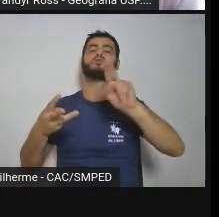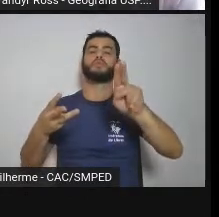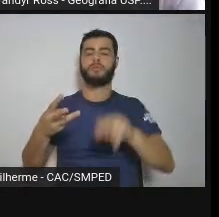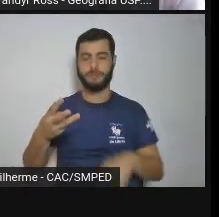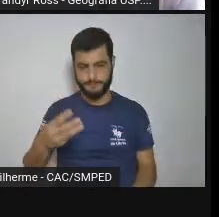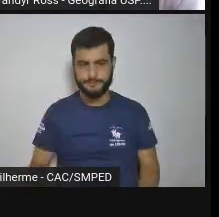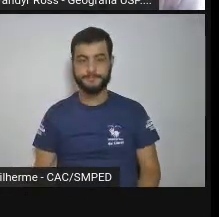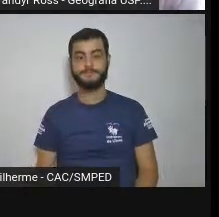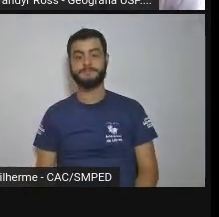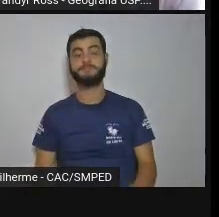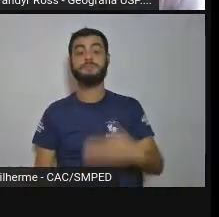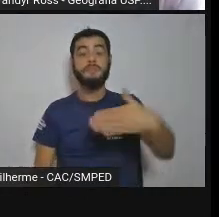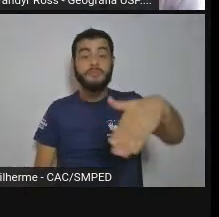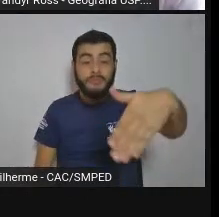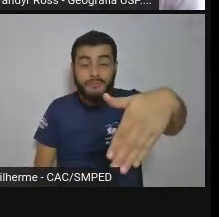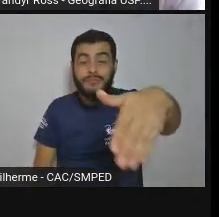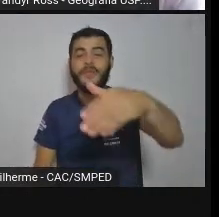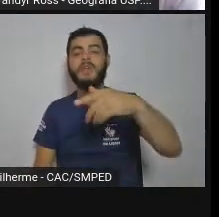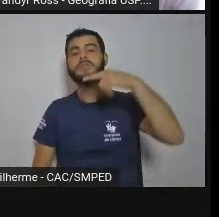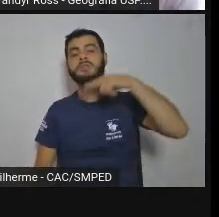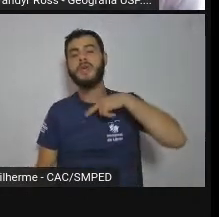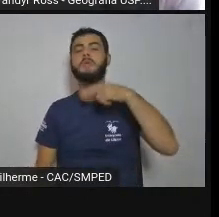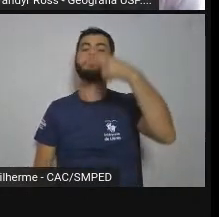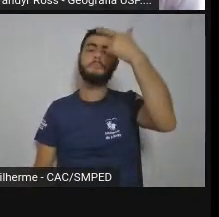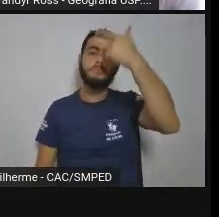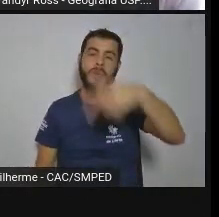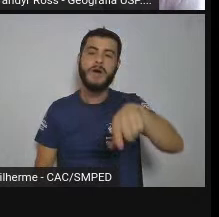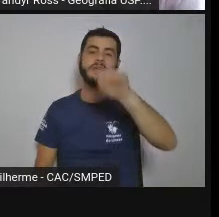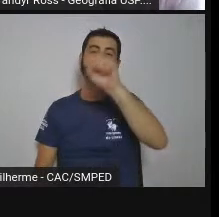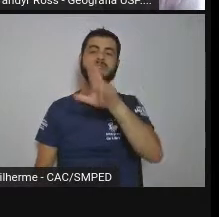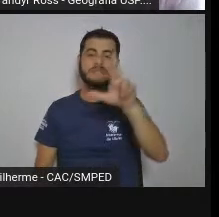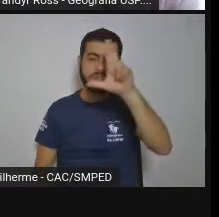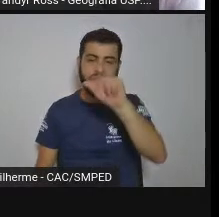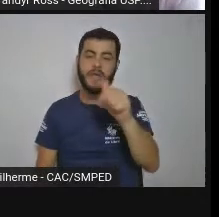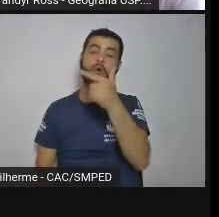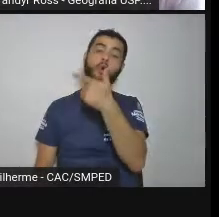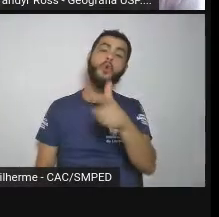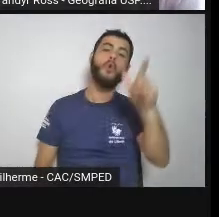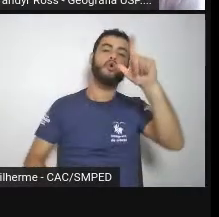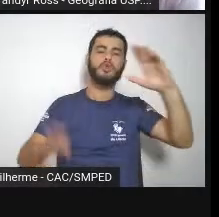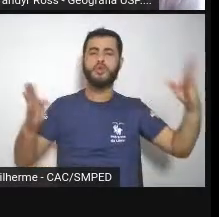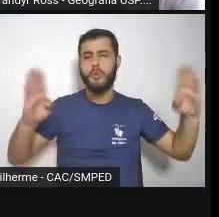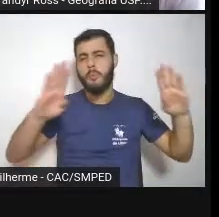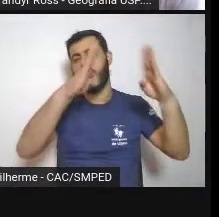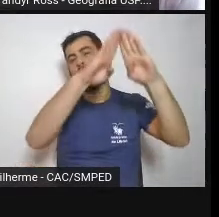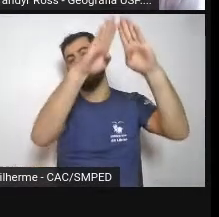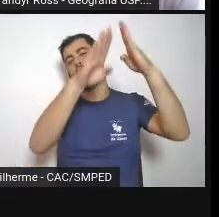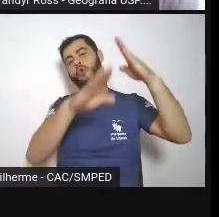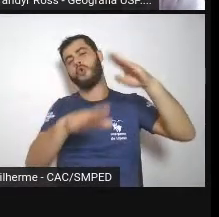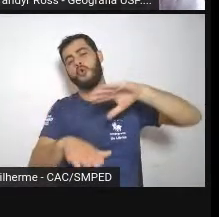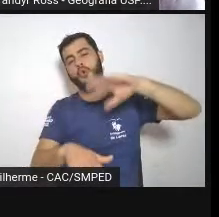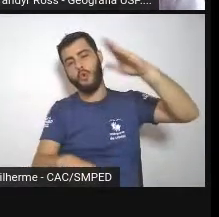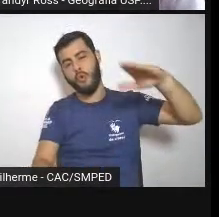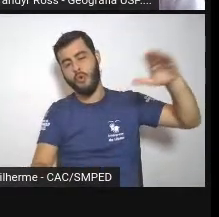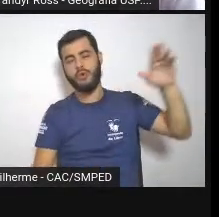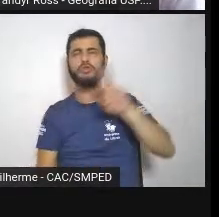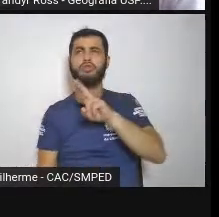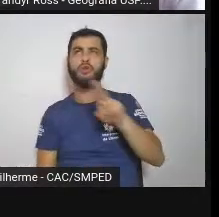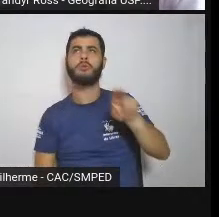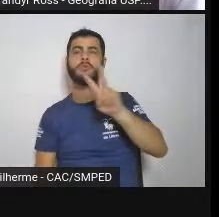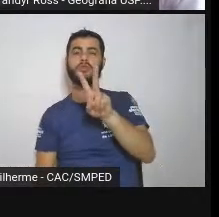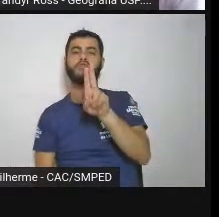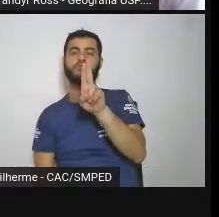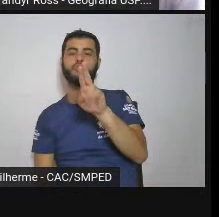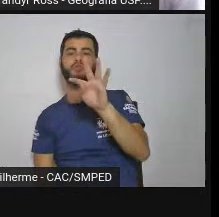serra, outro morro, irmãozinho do Pico do Geraglá que é o Vuturuna que é aqui em